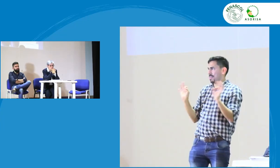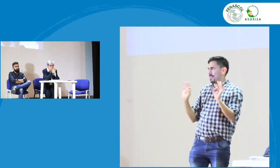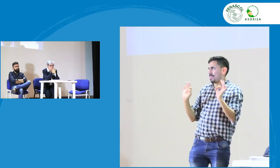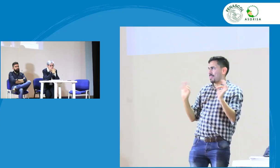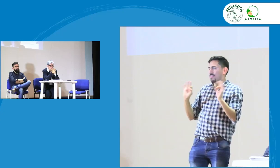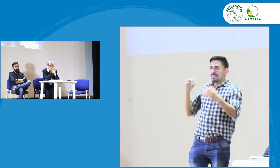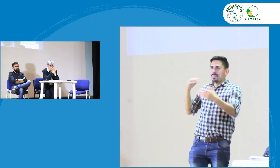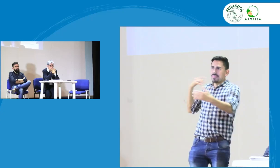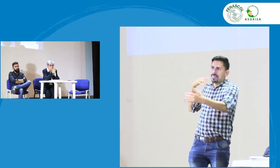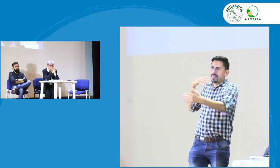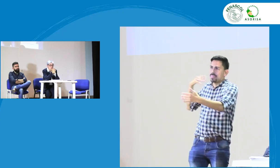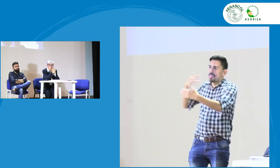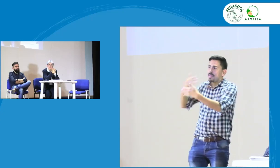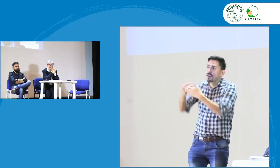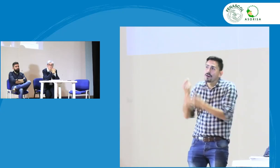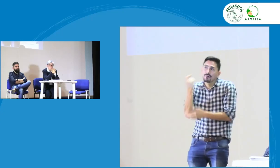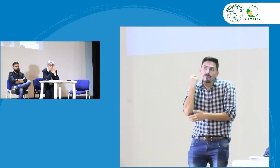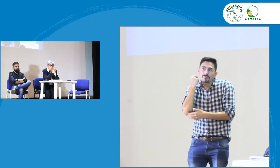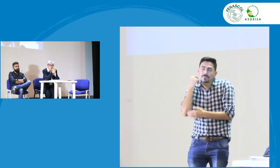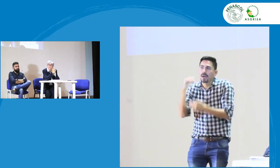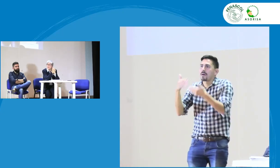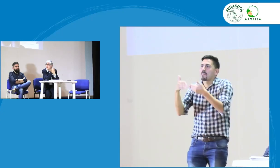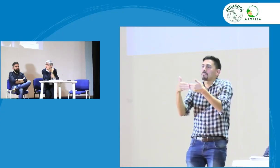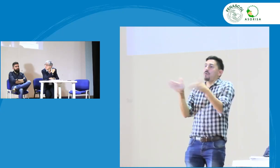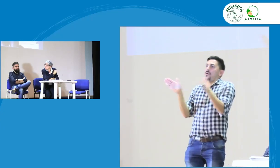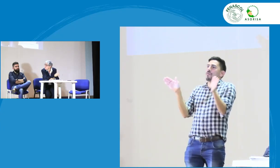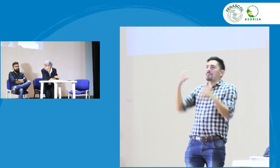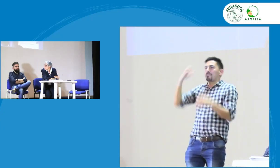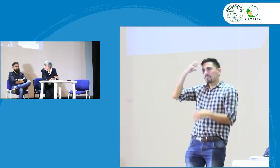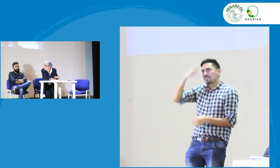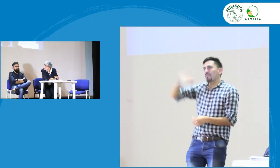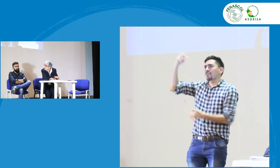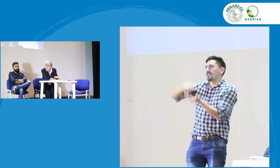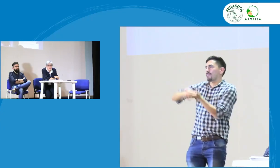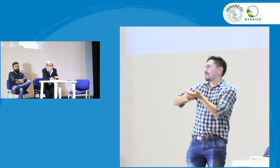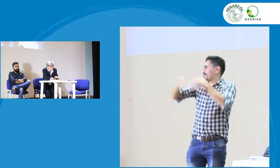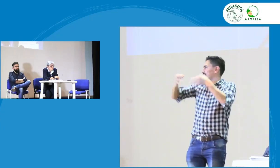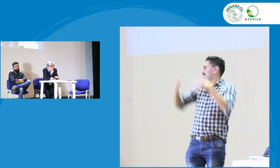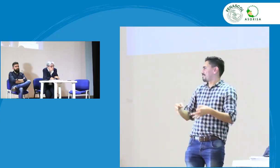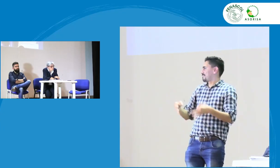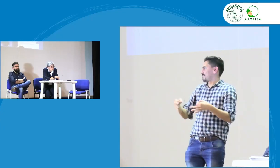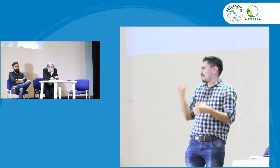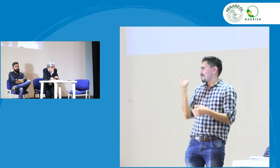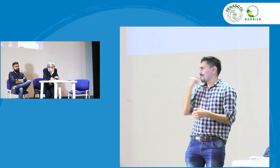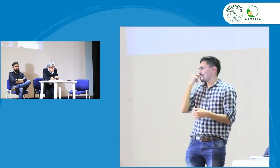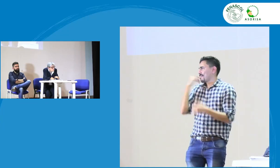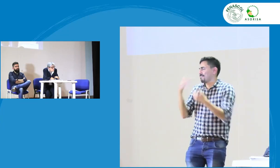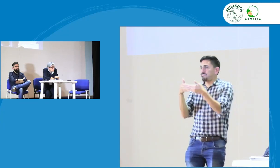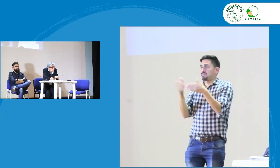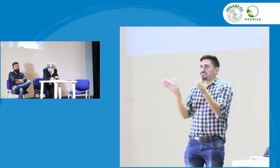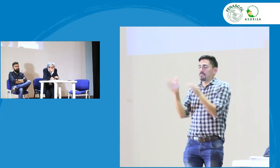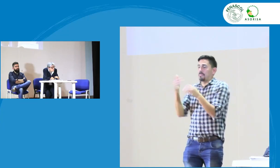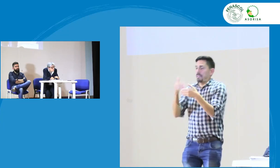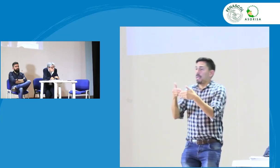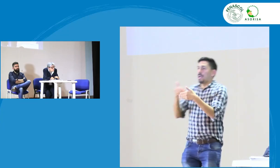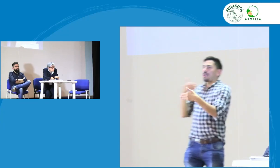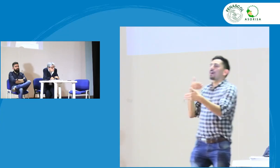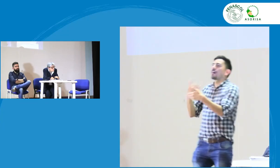intérpretes. Anteriormente no lo teníamos, históricamente no lo había y ya se abrieron estos programas de profesionalización de intérpretes.